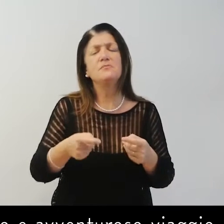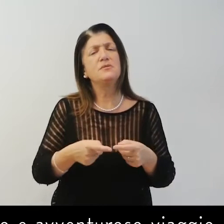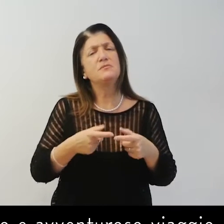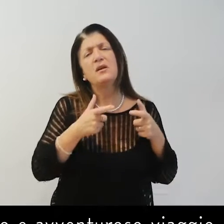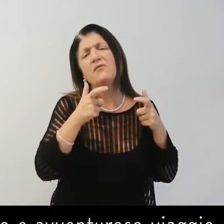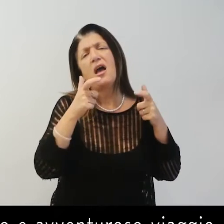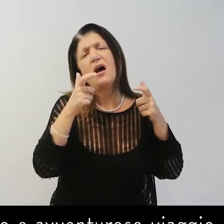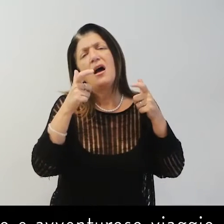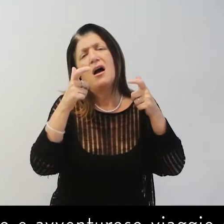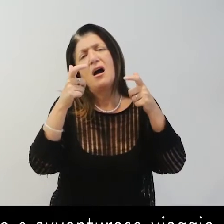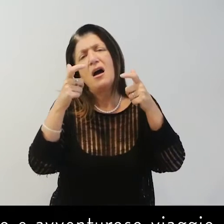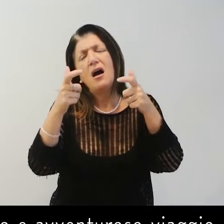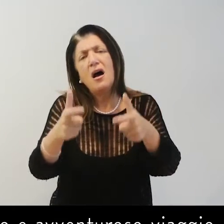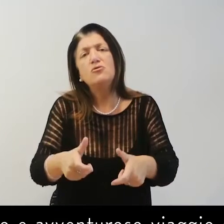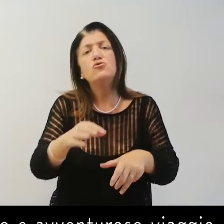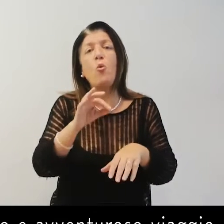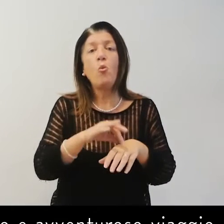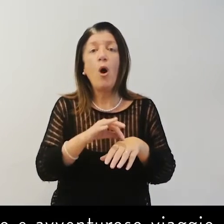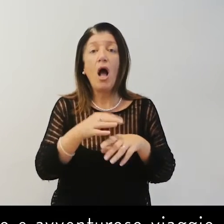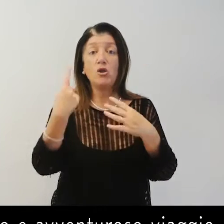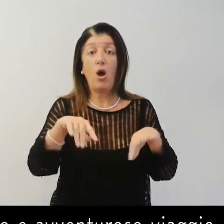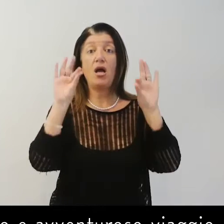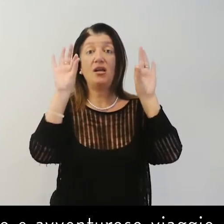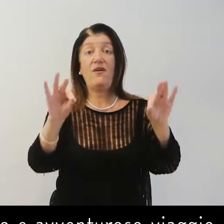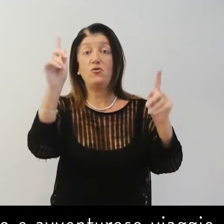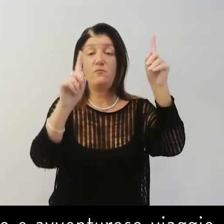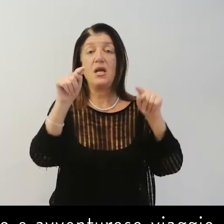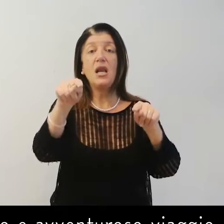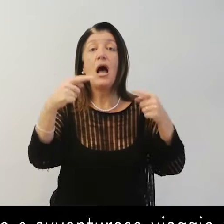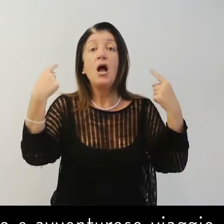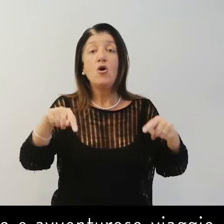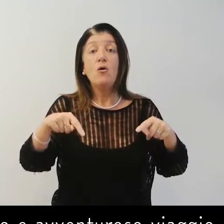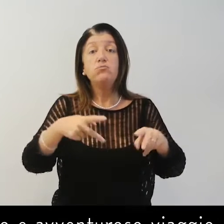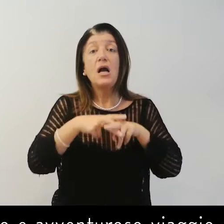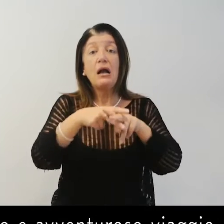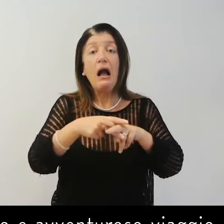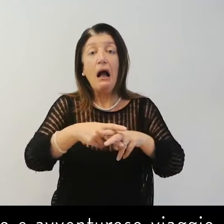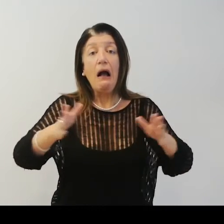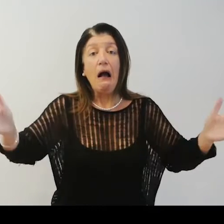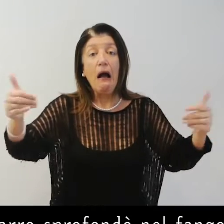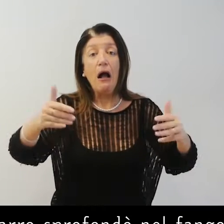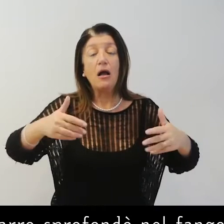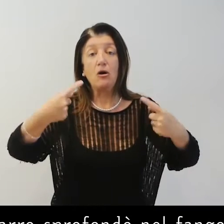Dopo un lungo e avventuroso viaggio di ritorno, giunto in questo luogo di Milano, il carro